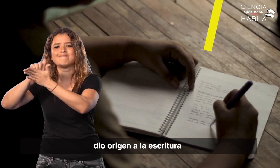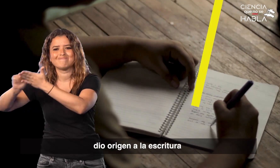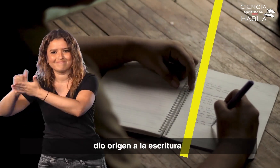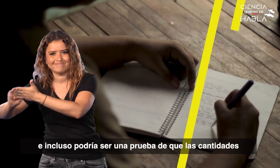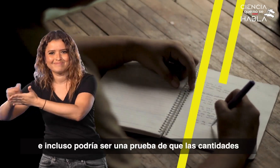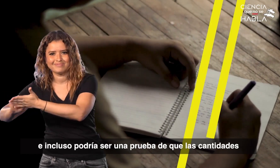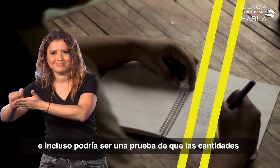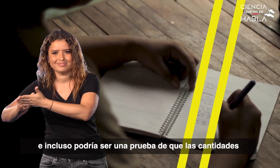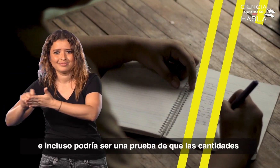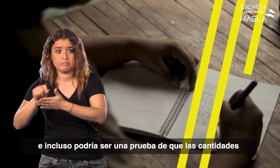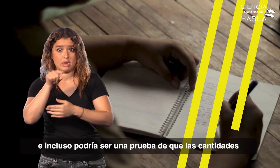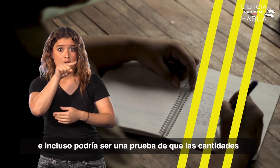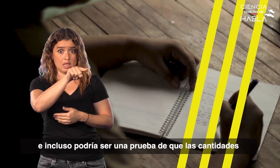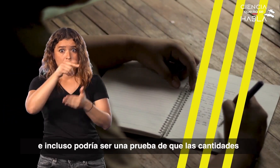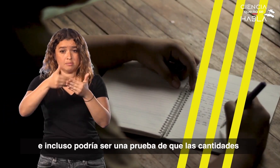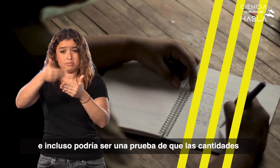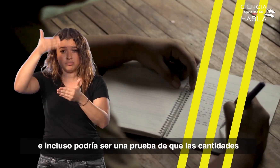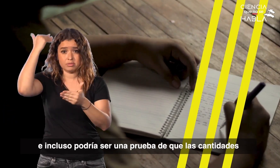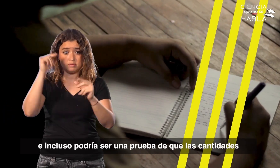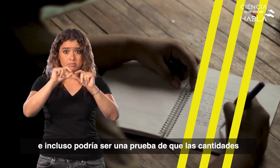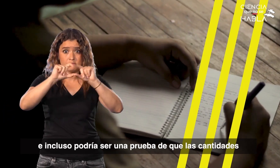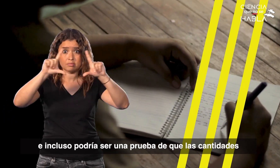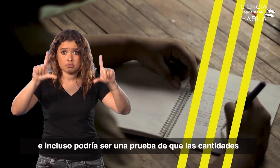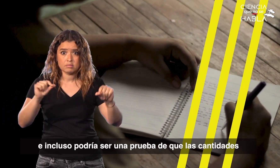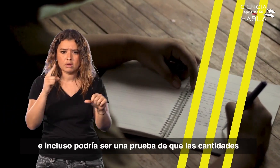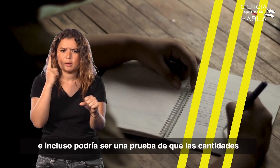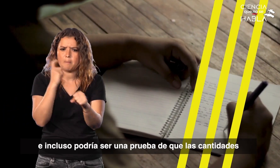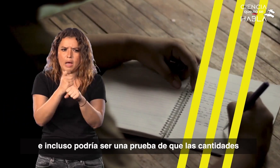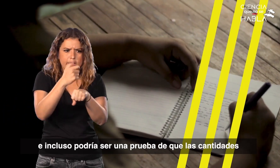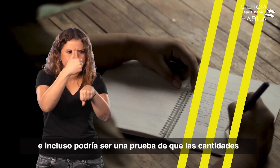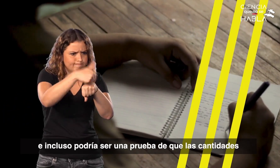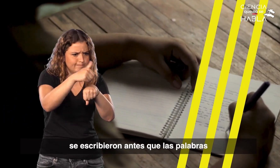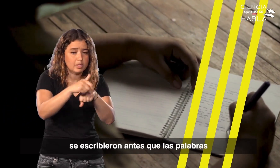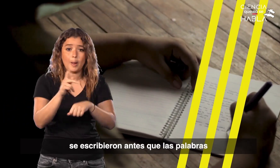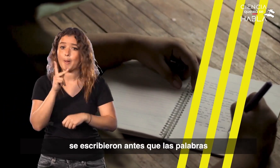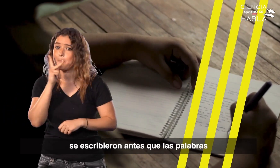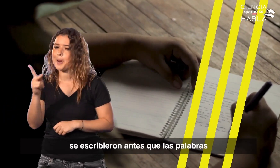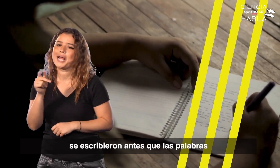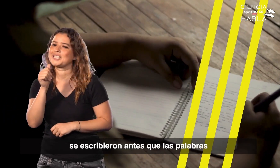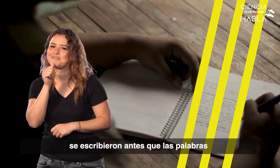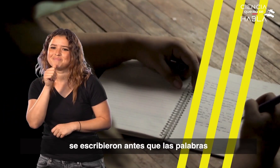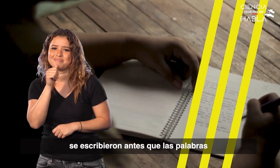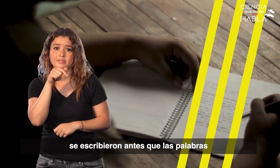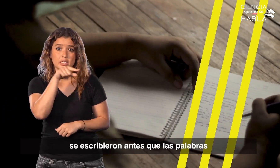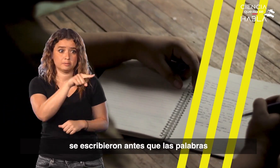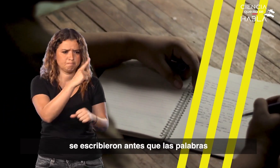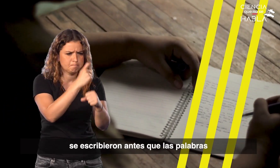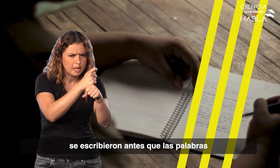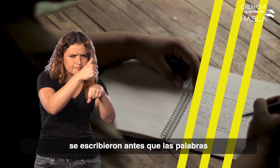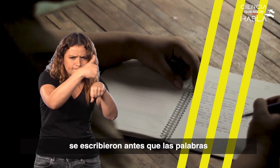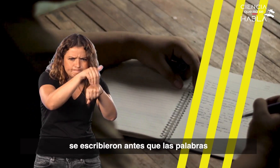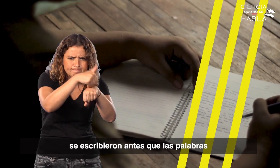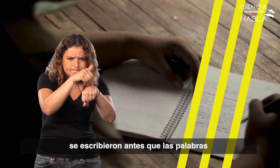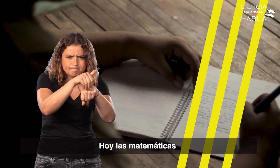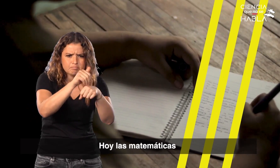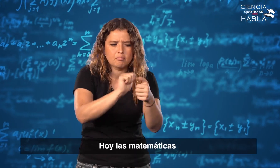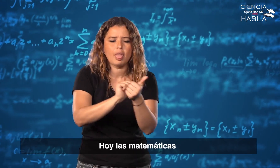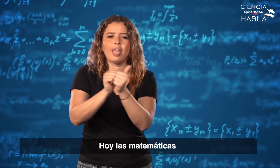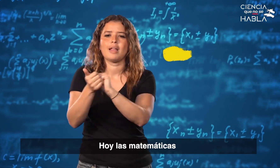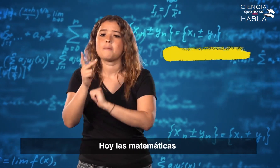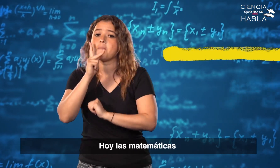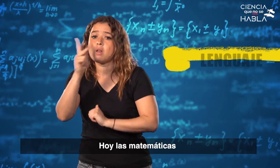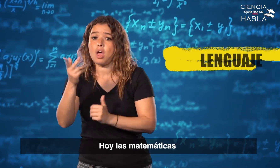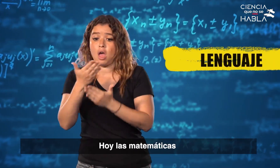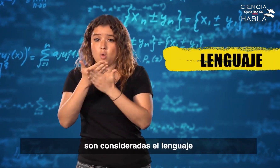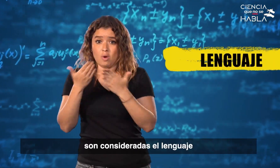escritura e incluso podría ser una prueba de que las cantidades se escribieron antes que las palabras. Hoy las